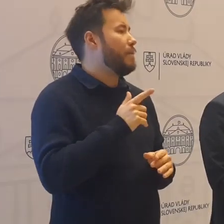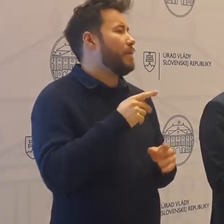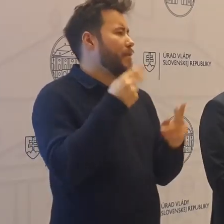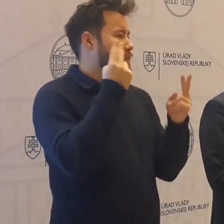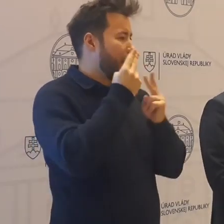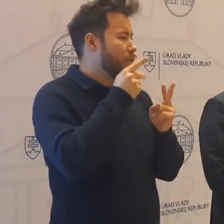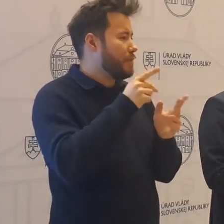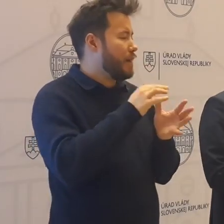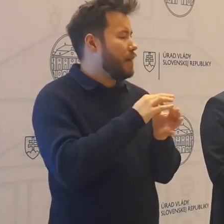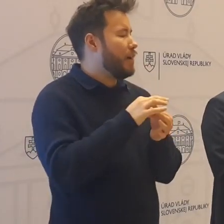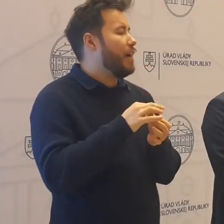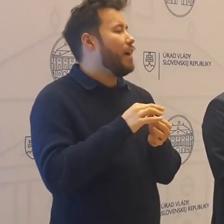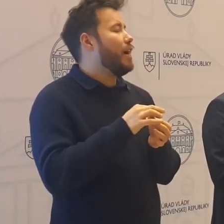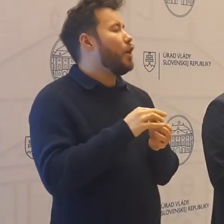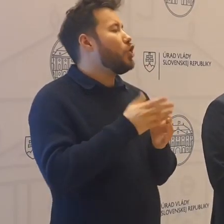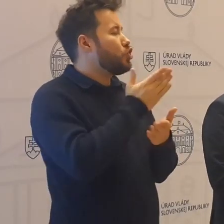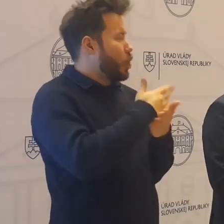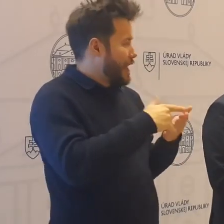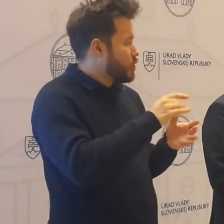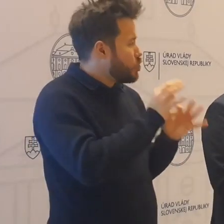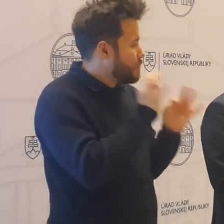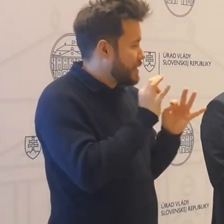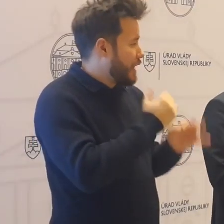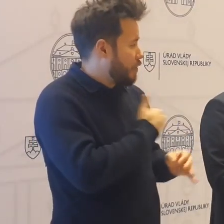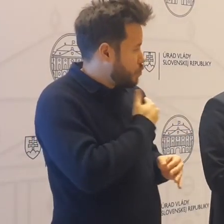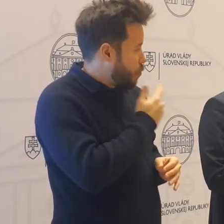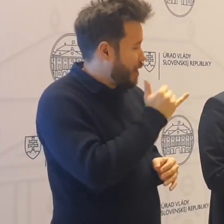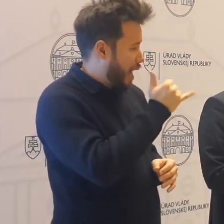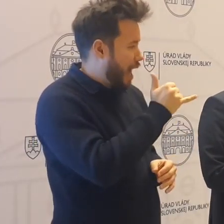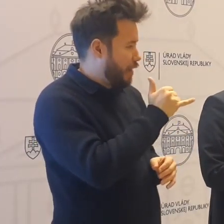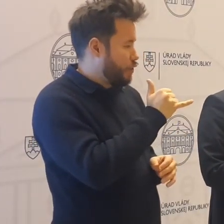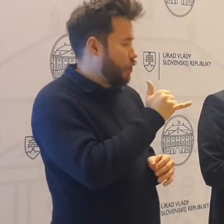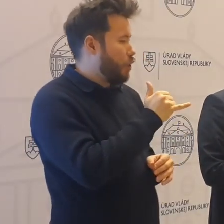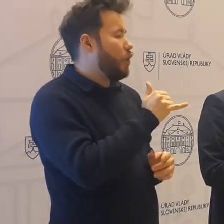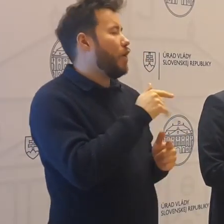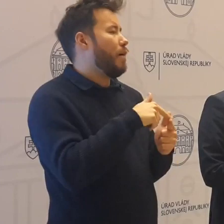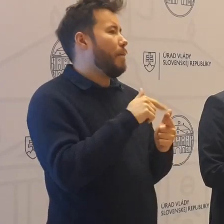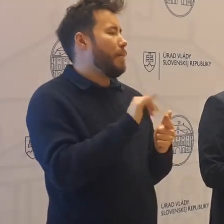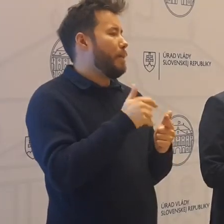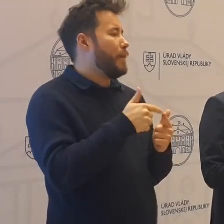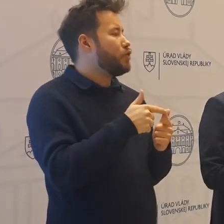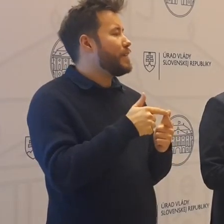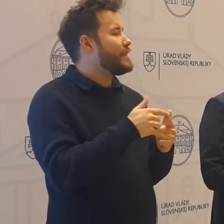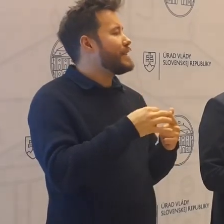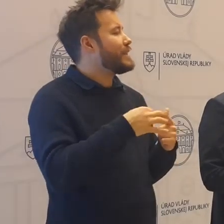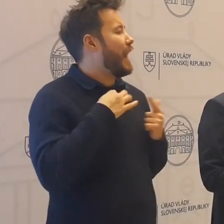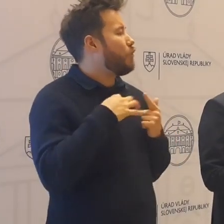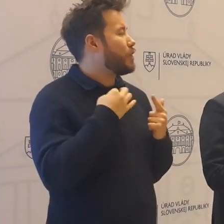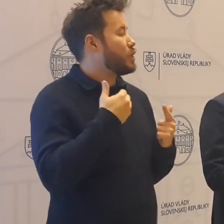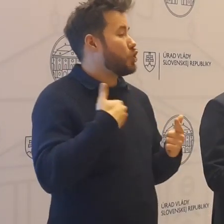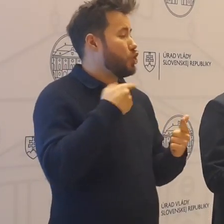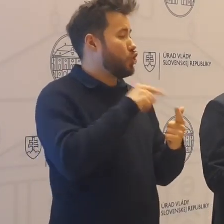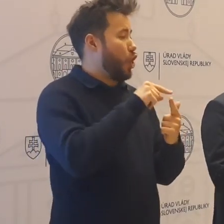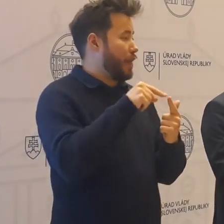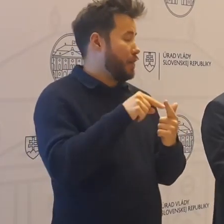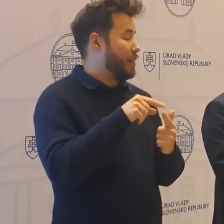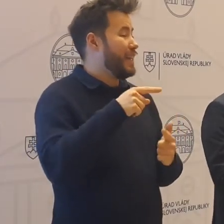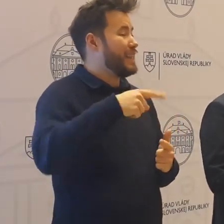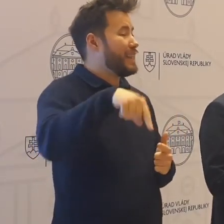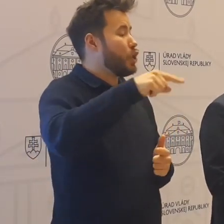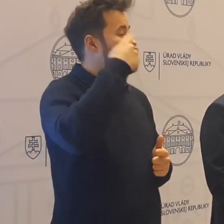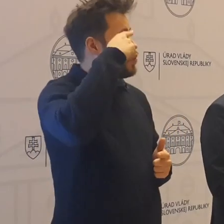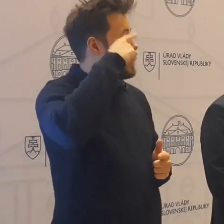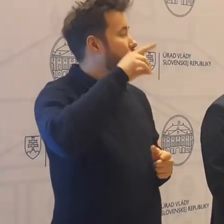že sa tam pozeráme aj na časť špeciálnych škôl a zariadení. Pozeráme sa tam aj na zdravotnícke školy a študentov, ktorí